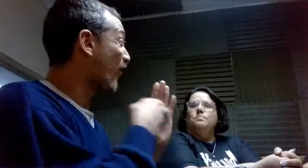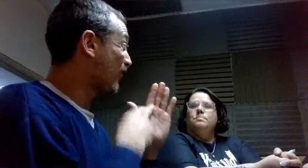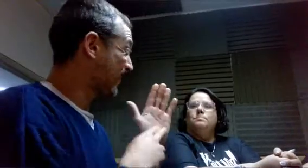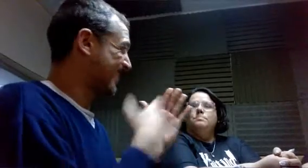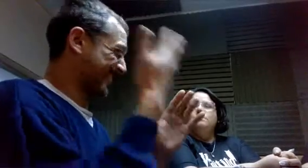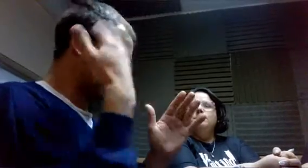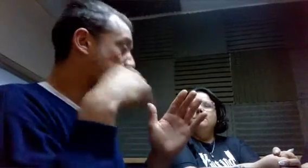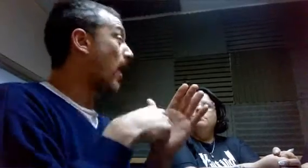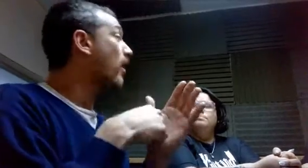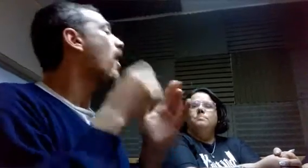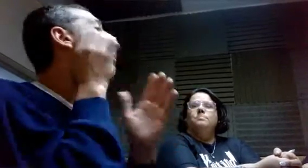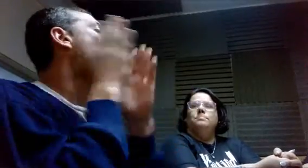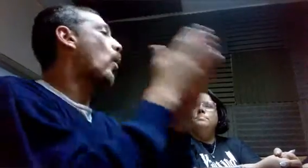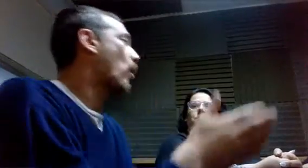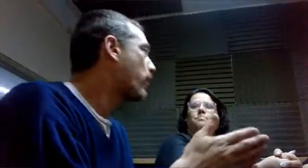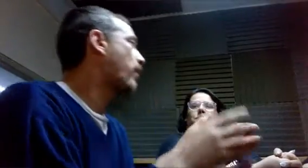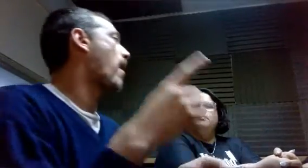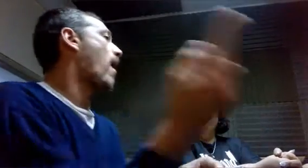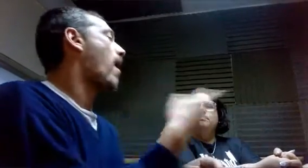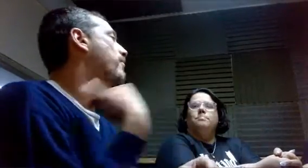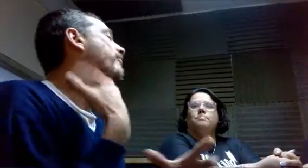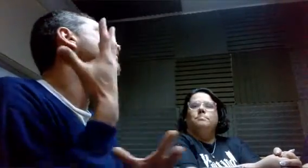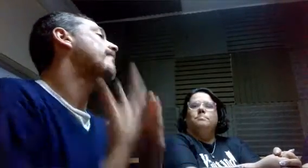En la Convención de la Convención Personas con Discapacidad.